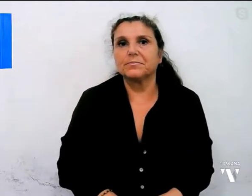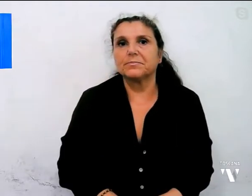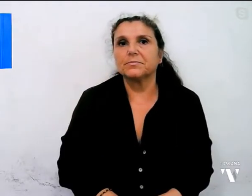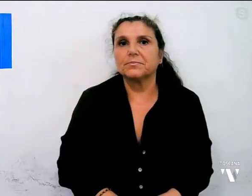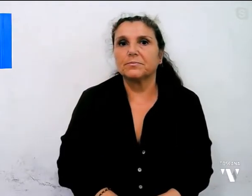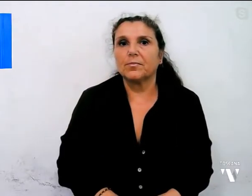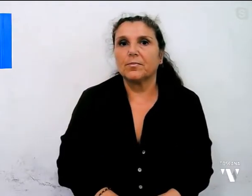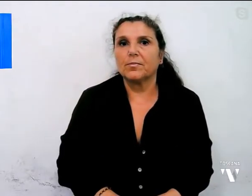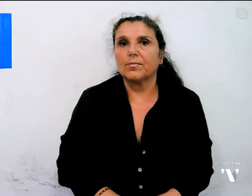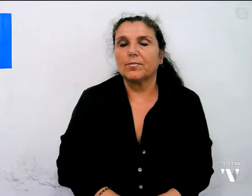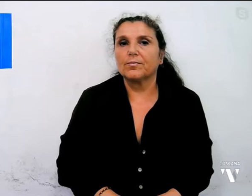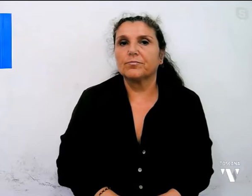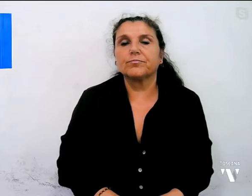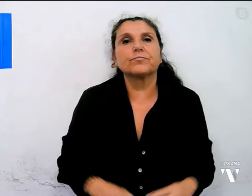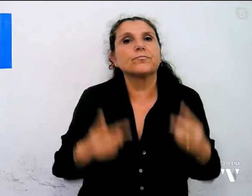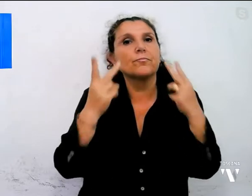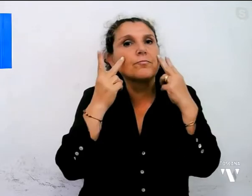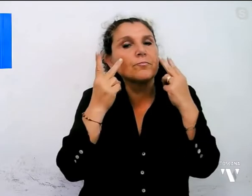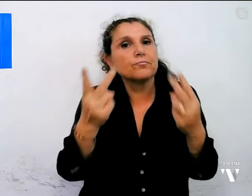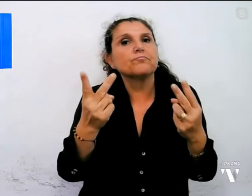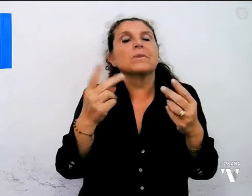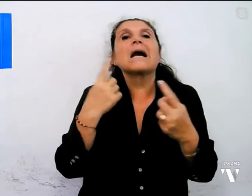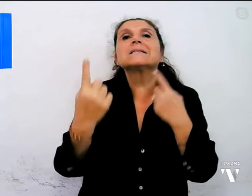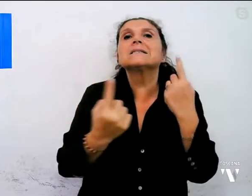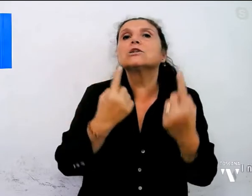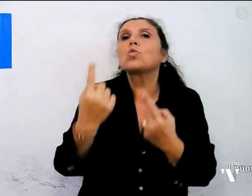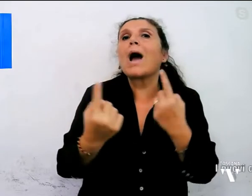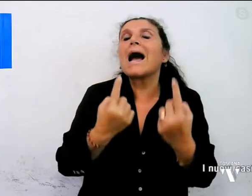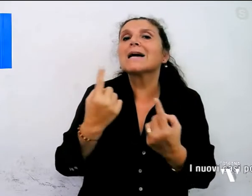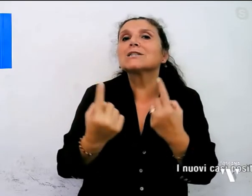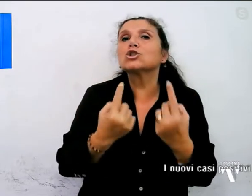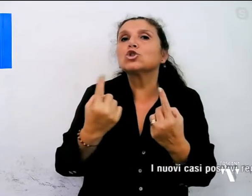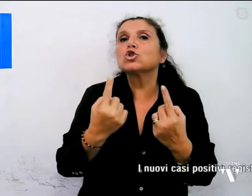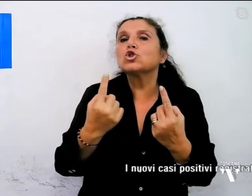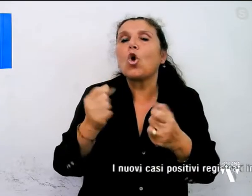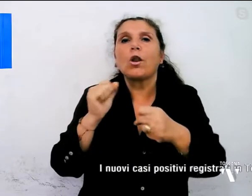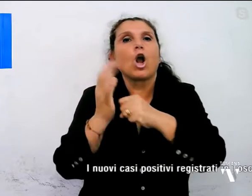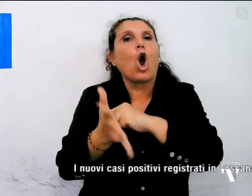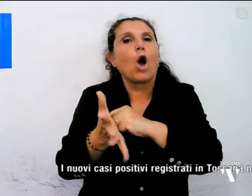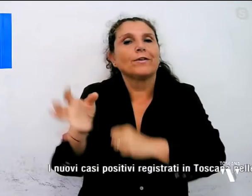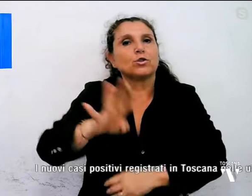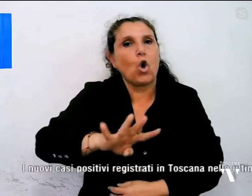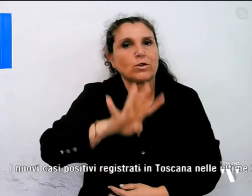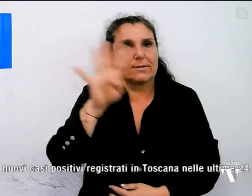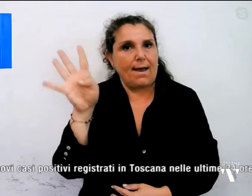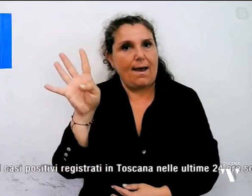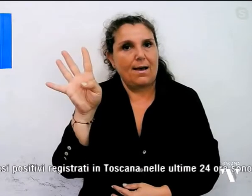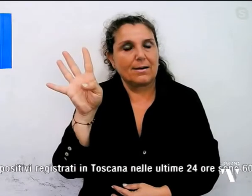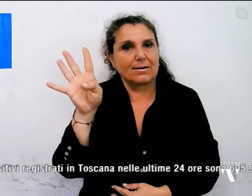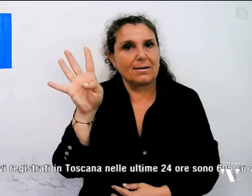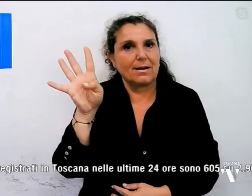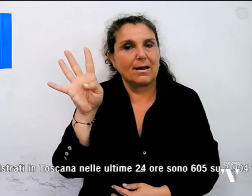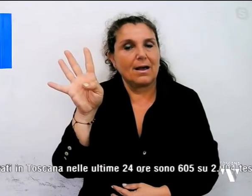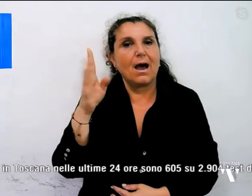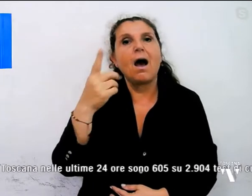E ora vediamo insieme la situazione dei casi Covid in Toscana. Per quanto riguarda i